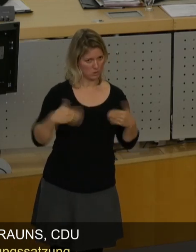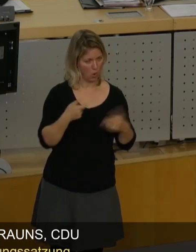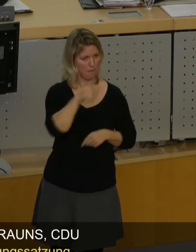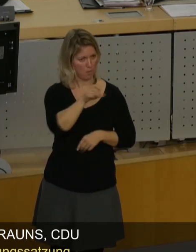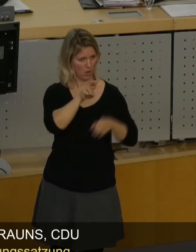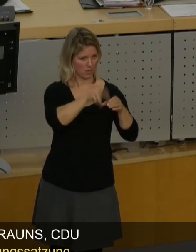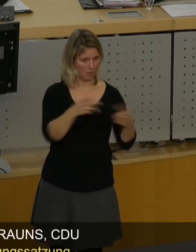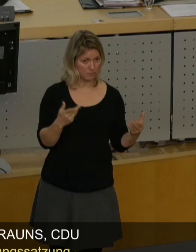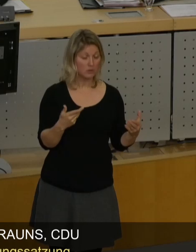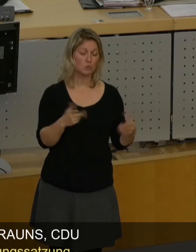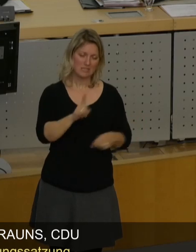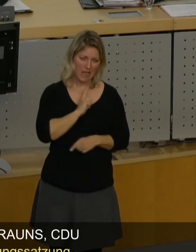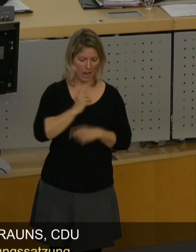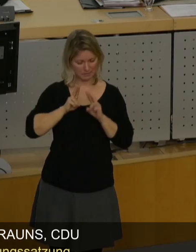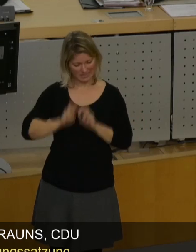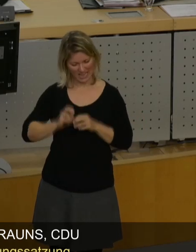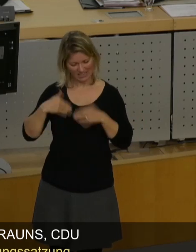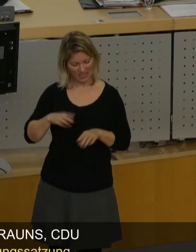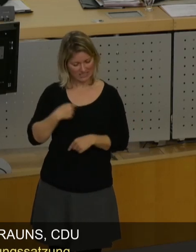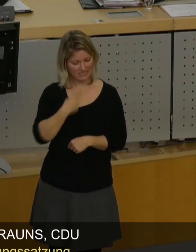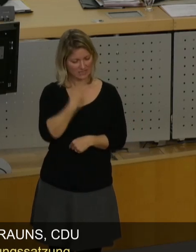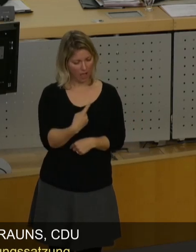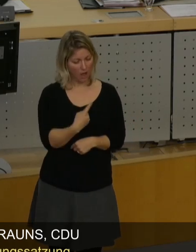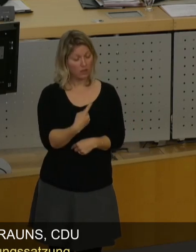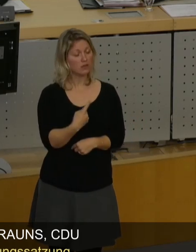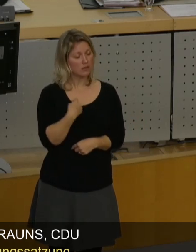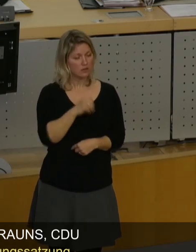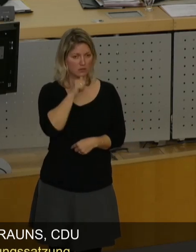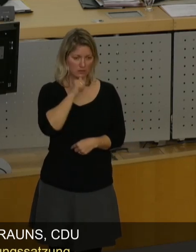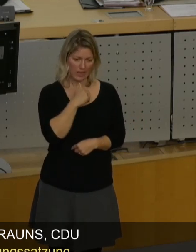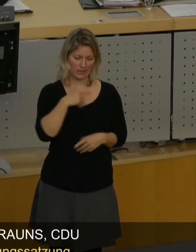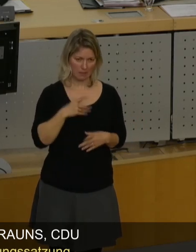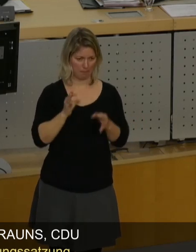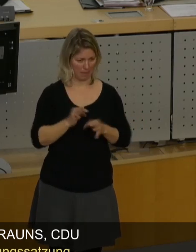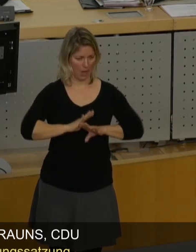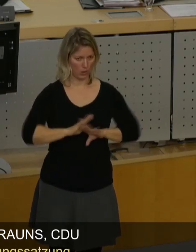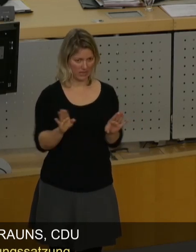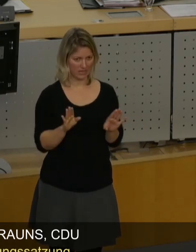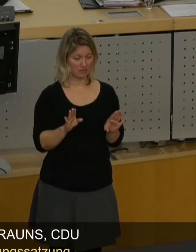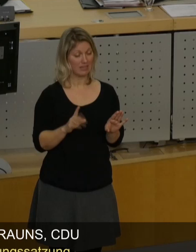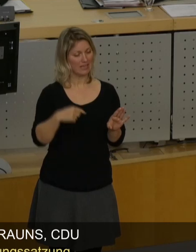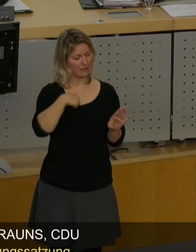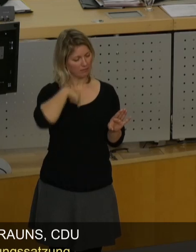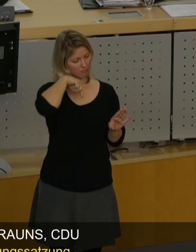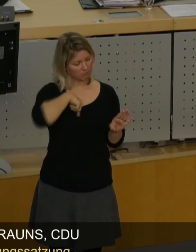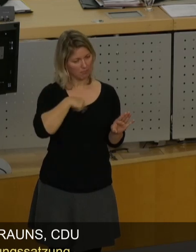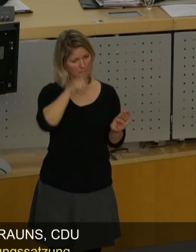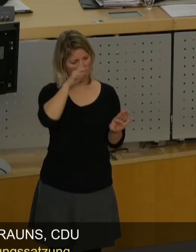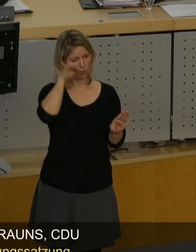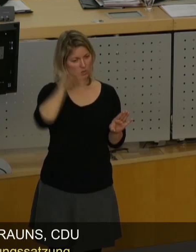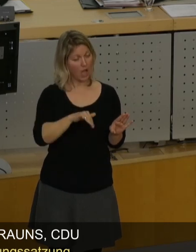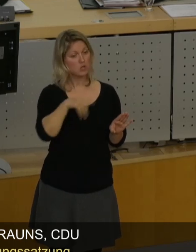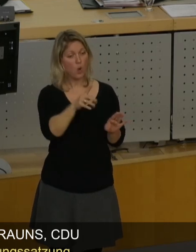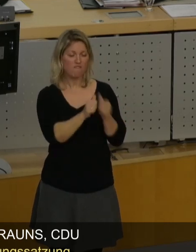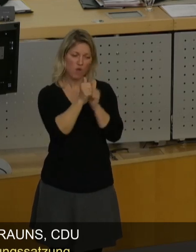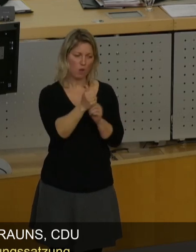Überzeugung gekommen, und ich sage noch mal, und das nehme ich für mich in Anspruch, auf redliche Art und Weise zu der Überzeugung gekommen, dass wir dieses von